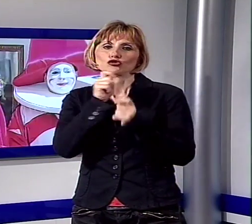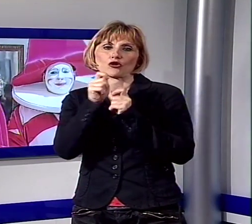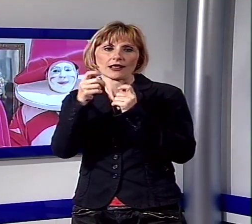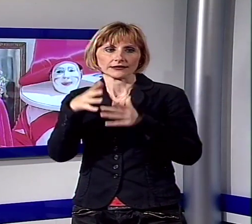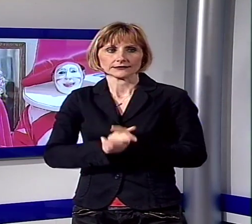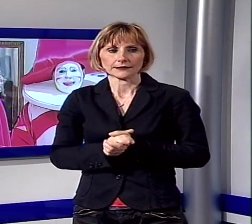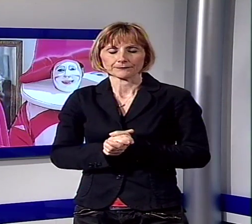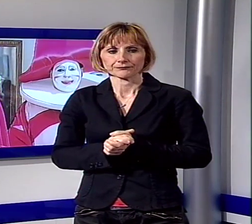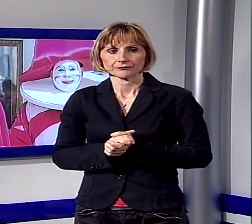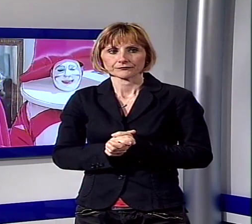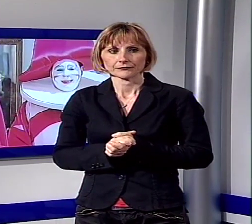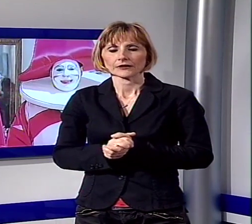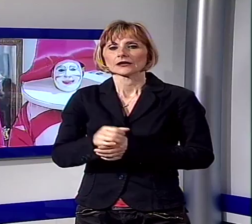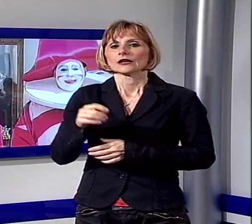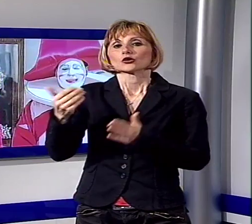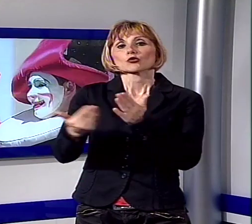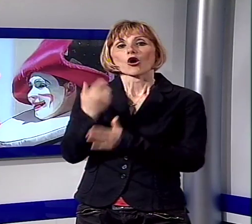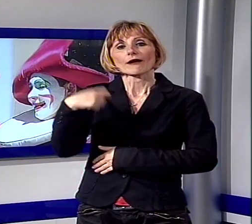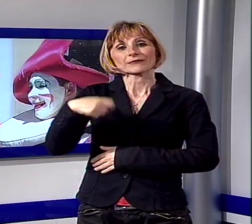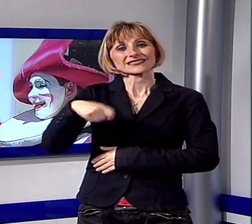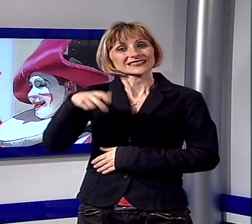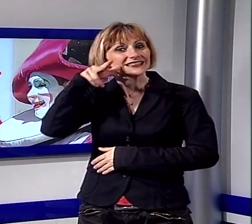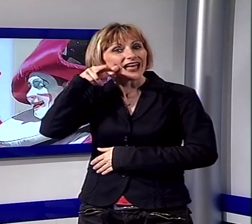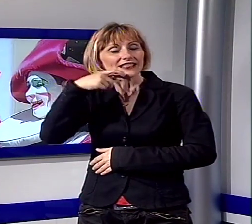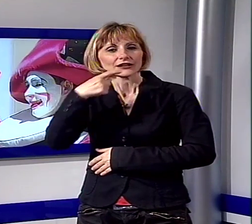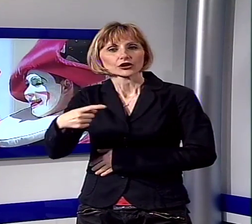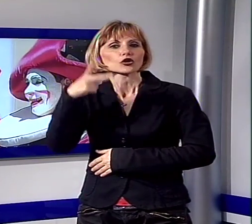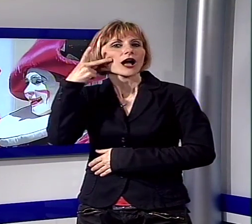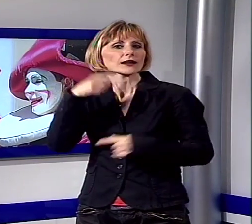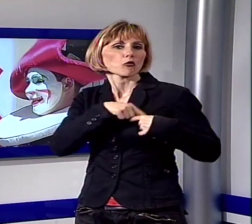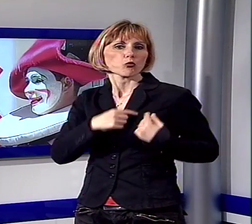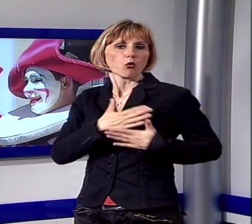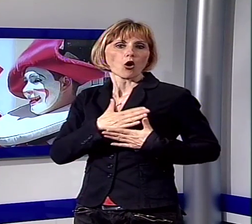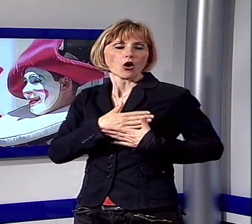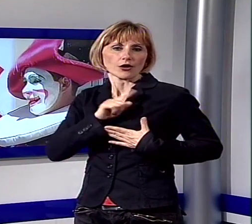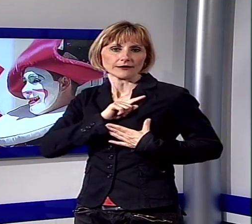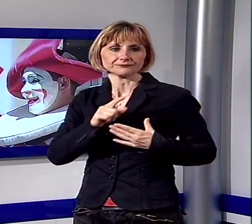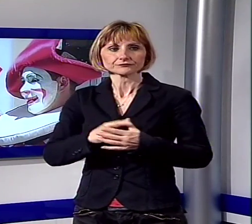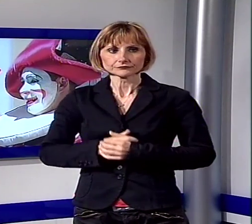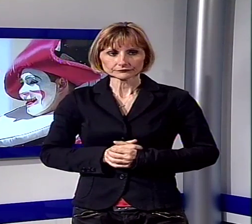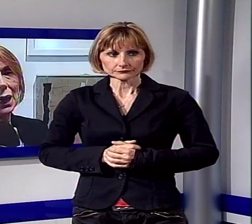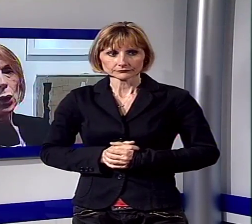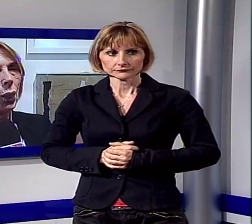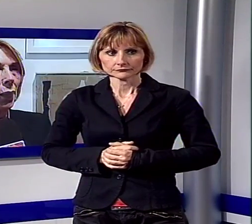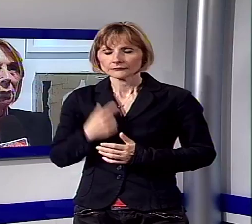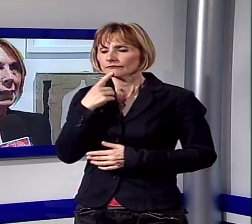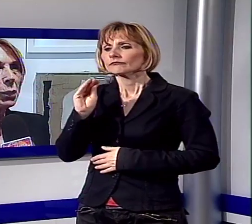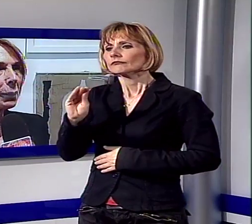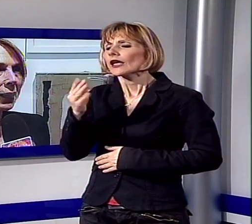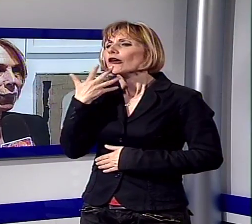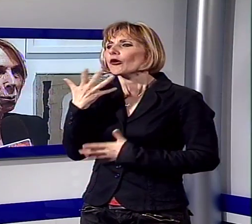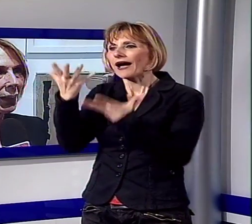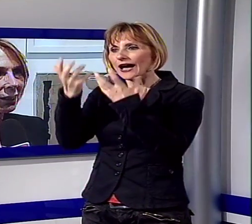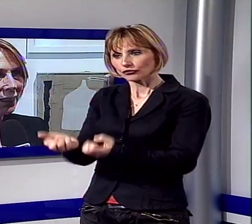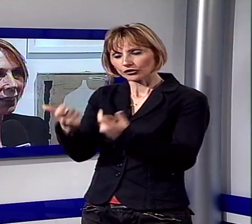è nel mio cuore, ha detto la neopresidente ai nostri microfoni. Che cos'è che è la spinta ad accettare? L